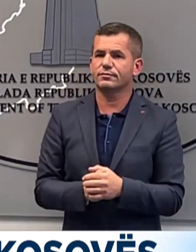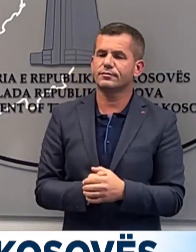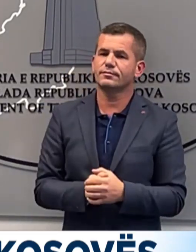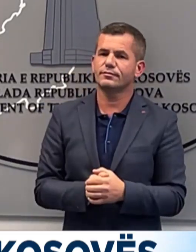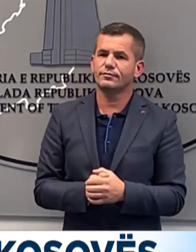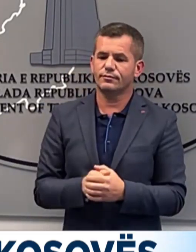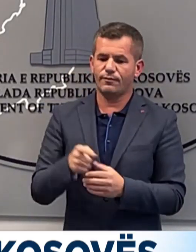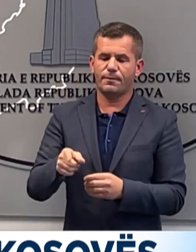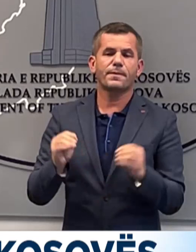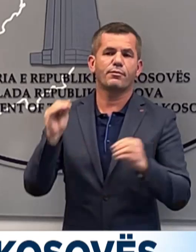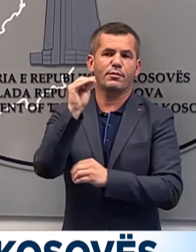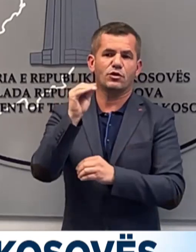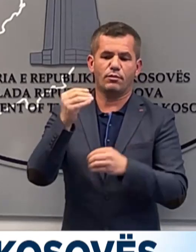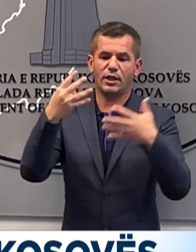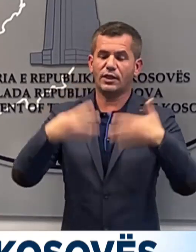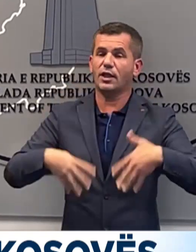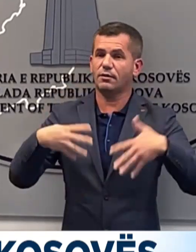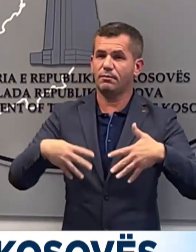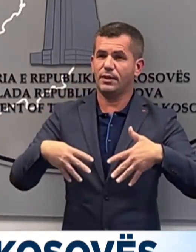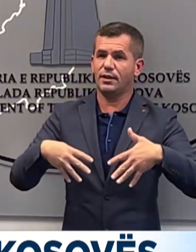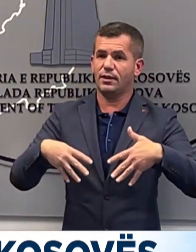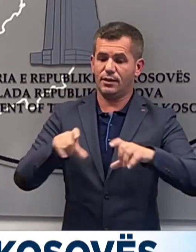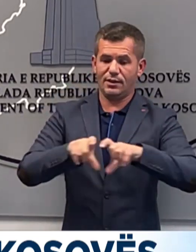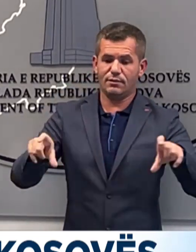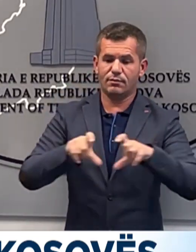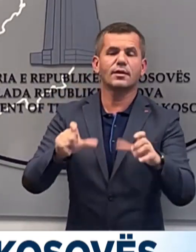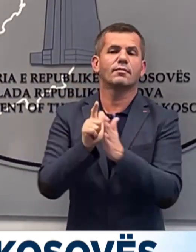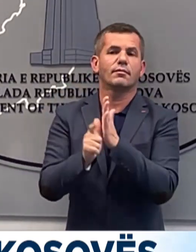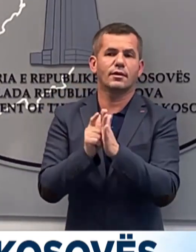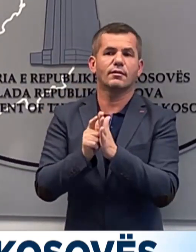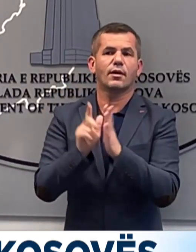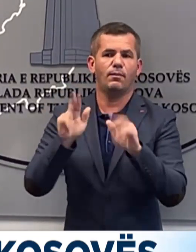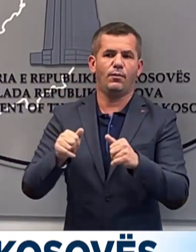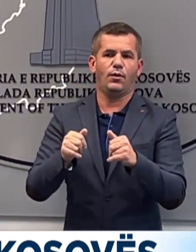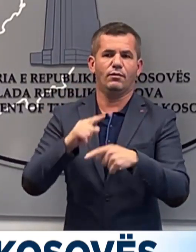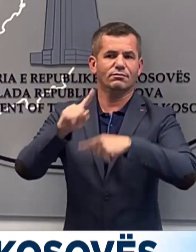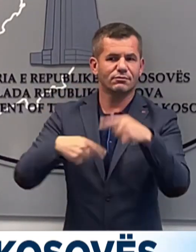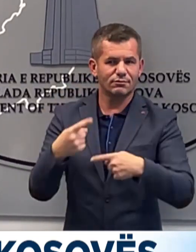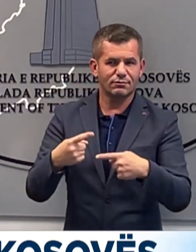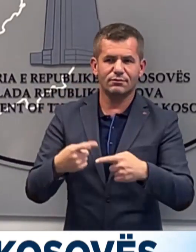dhe nbi 9.000 targa të përkoshme janë dhenë në rrimatanej.